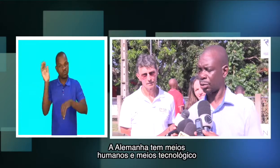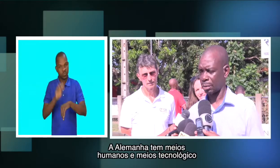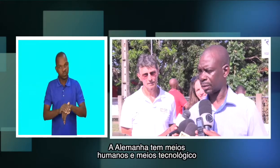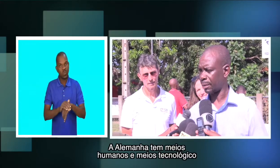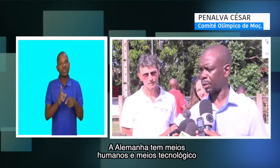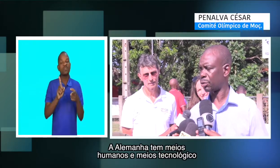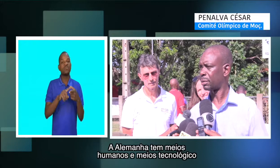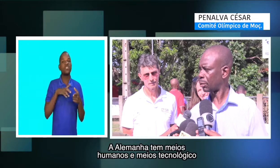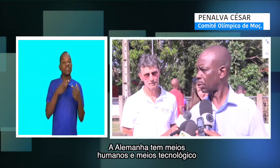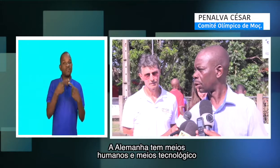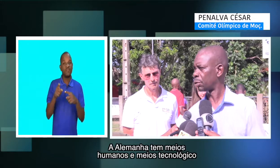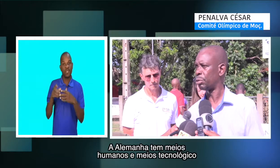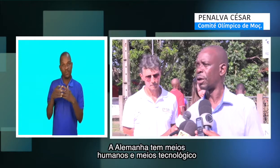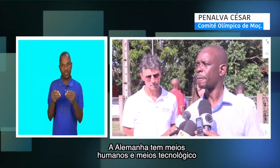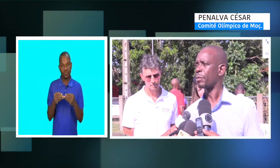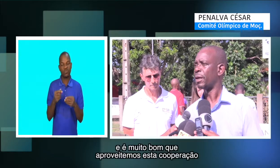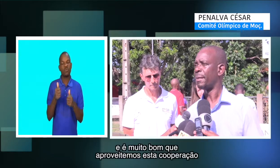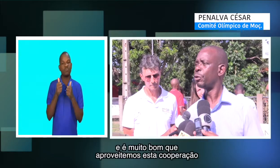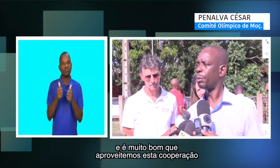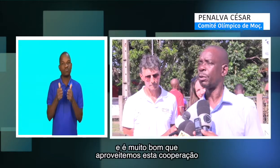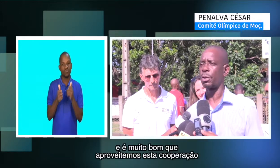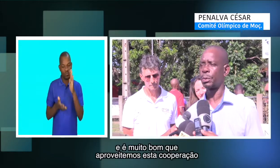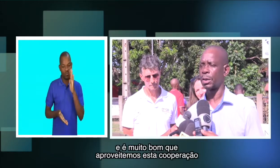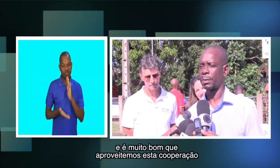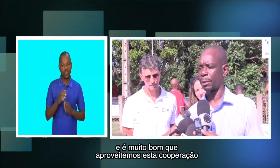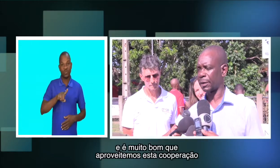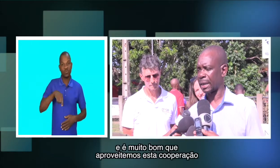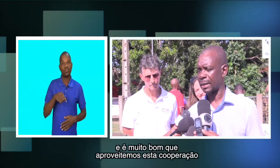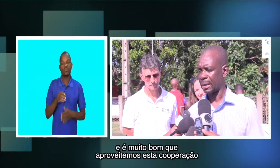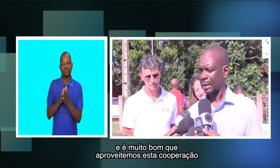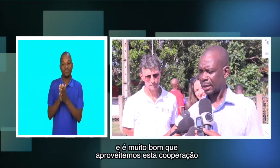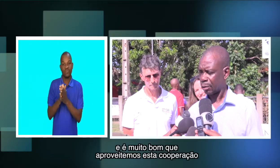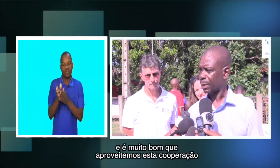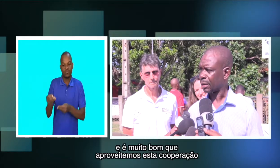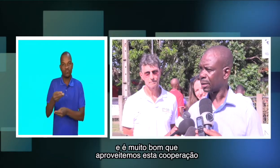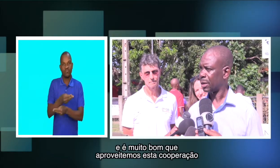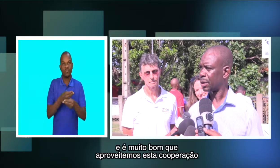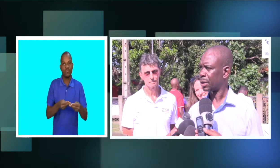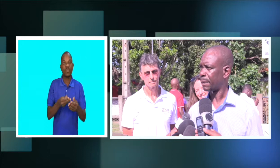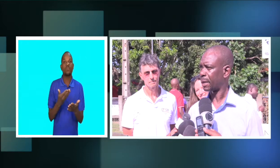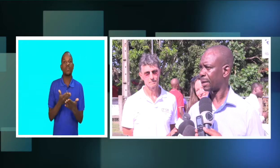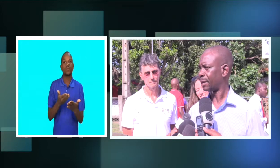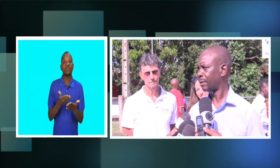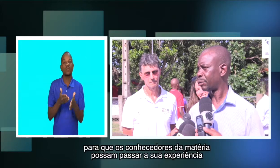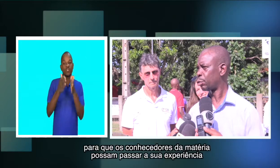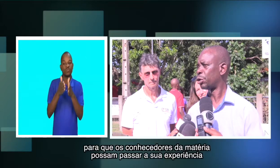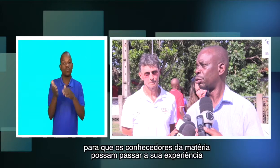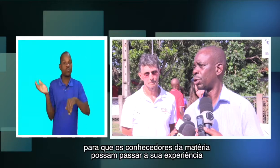tecnológicos e é muito bom que nós possamos aproveitar esta cooperação que existe para que os conhecedores